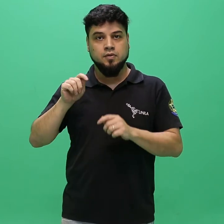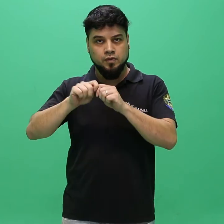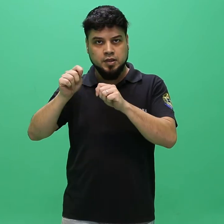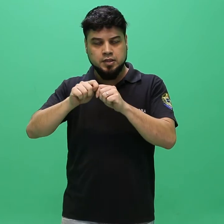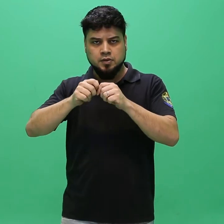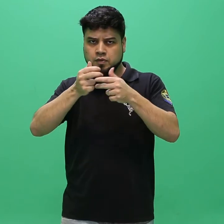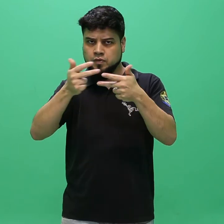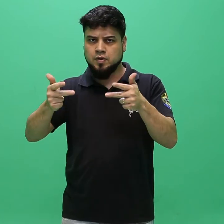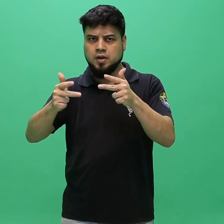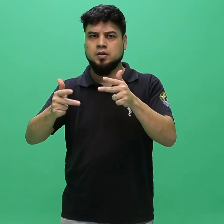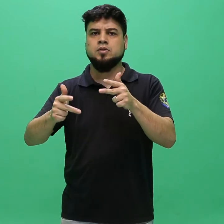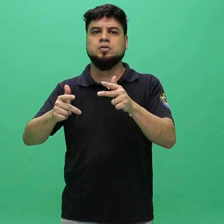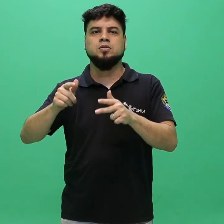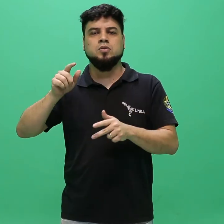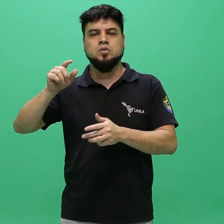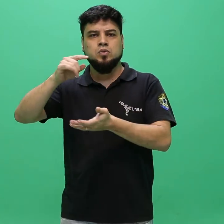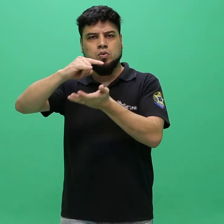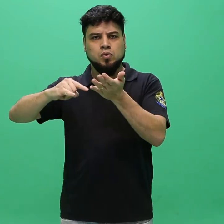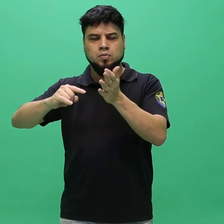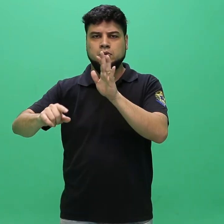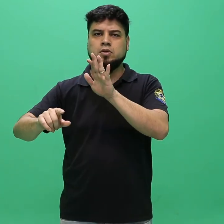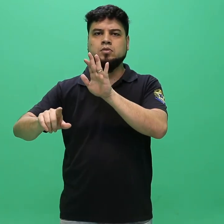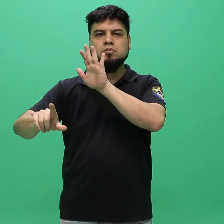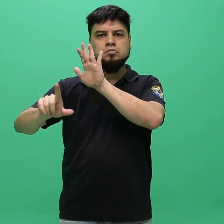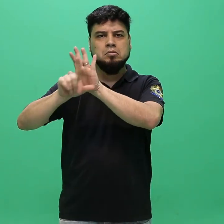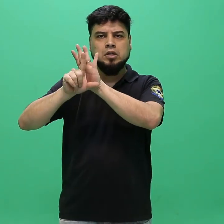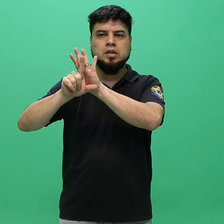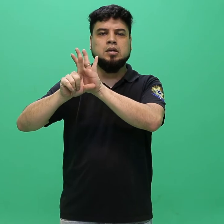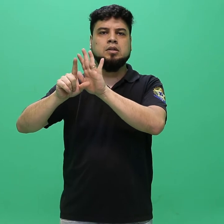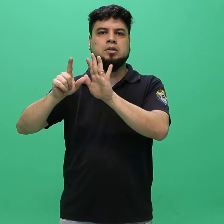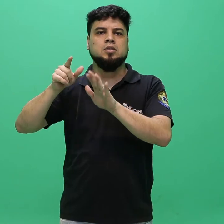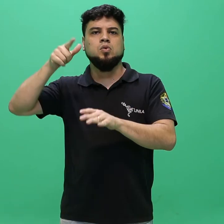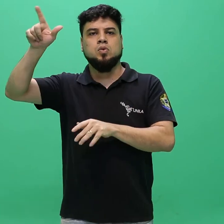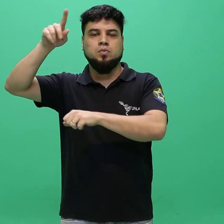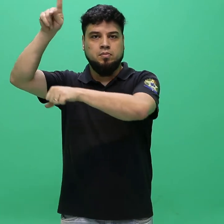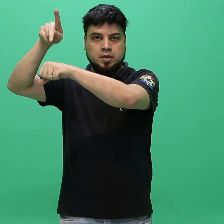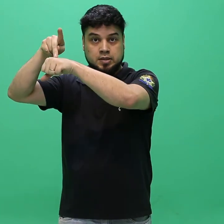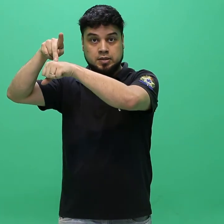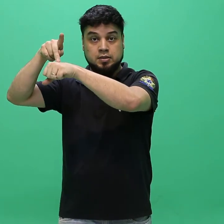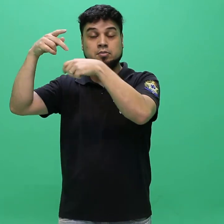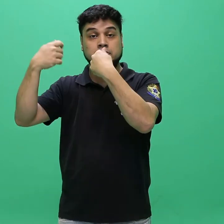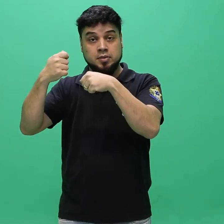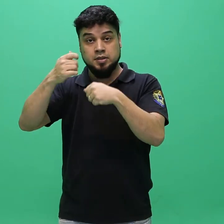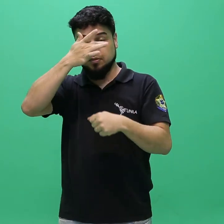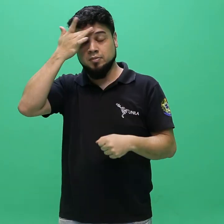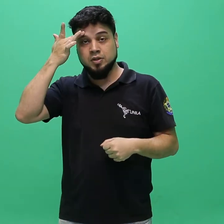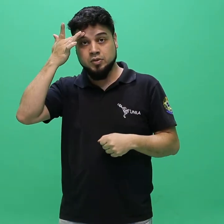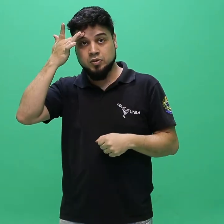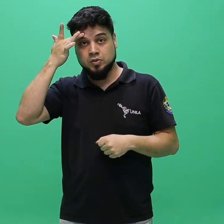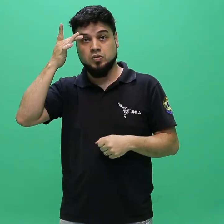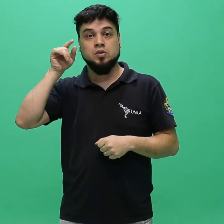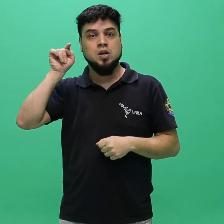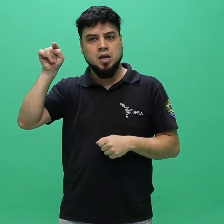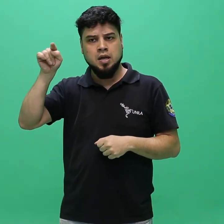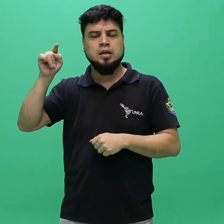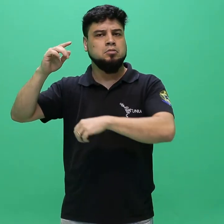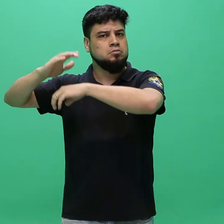candidatos aprovados providenciarem a referida legalização da documentação a ser